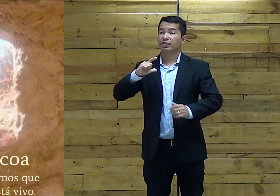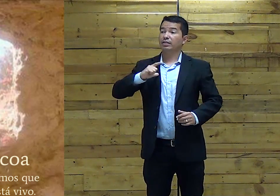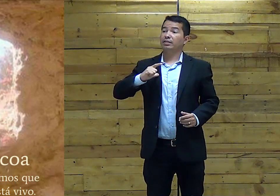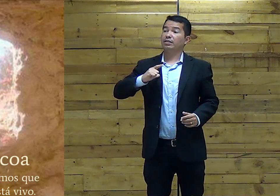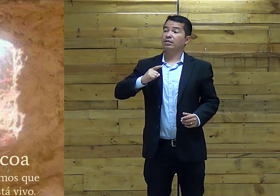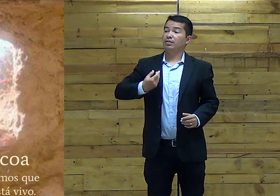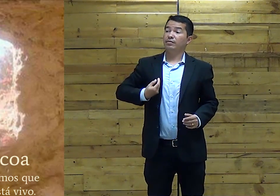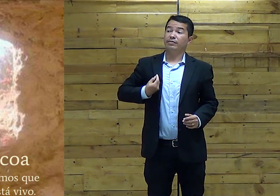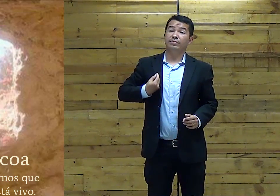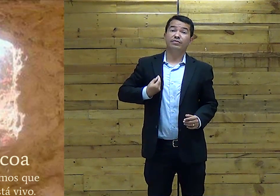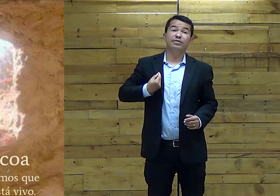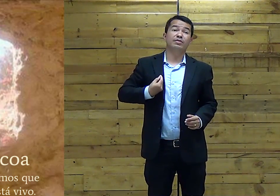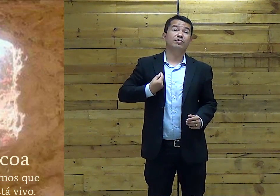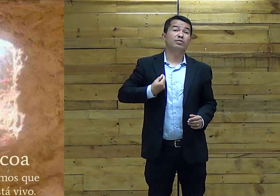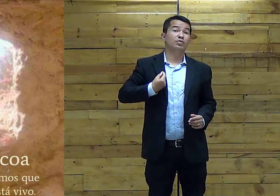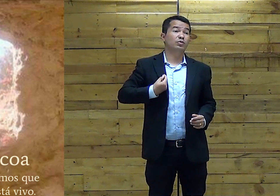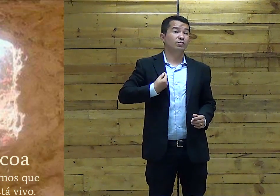Jesus está vivo